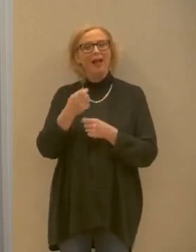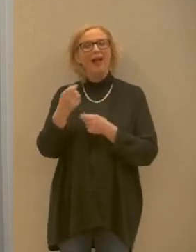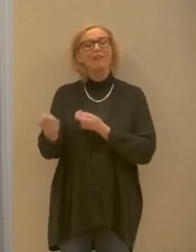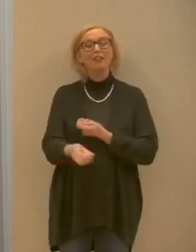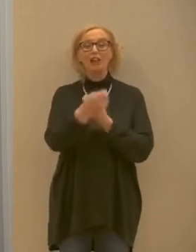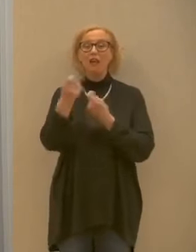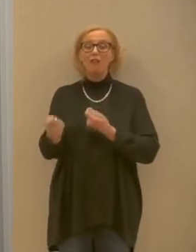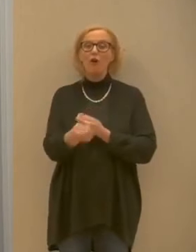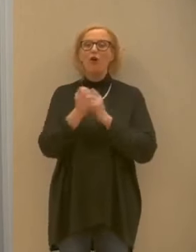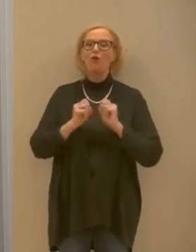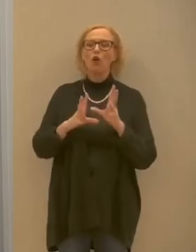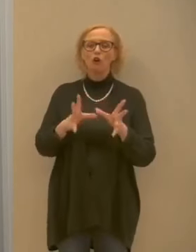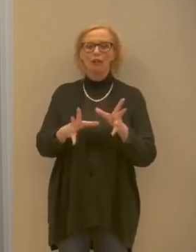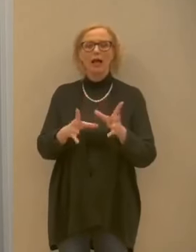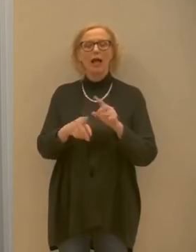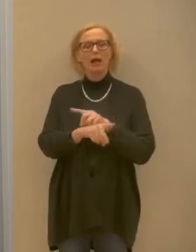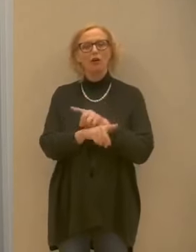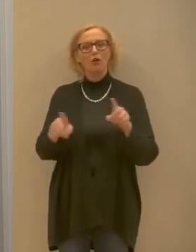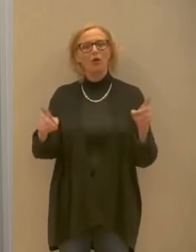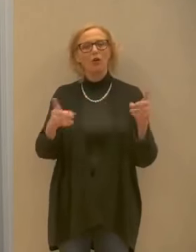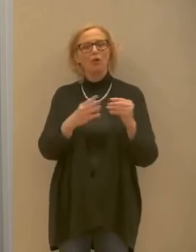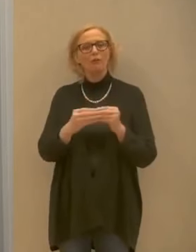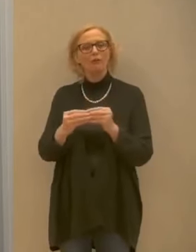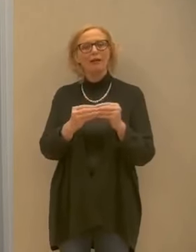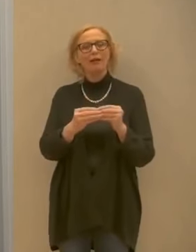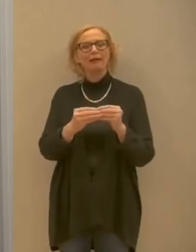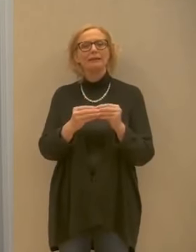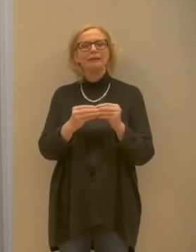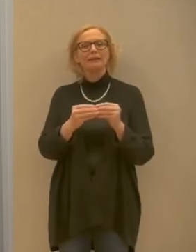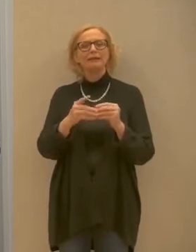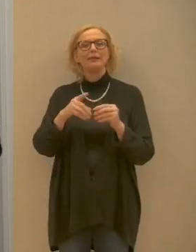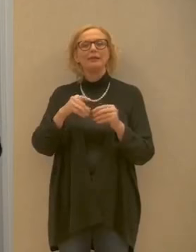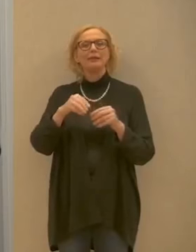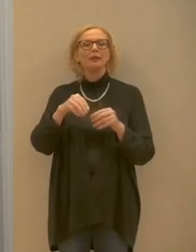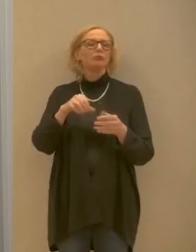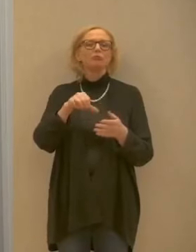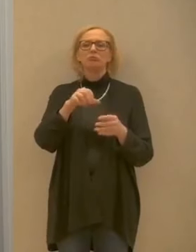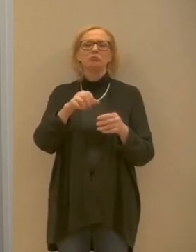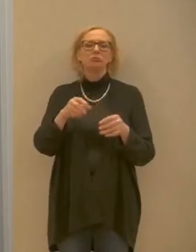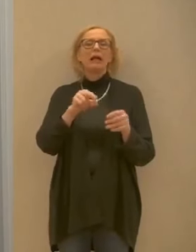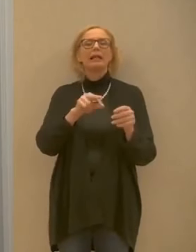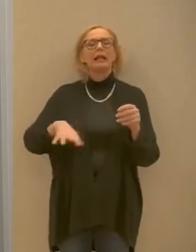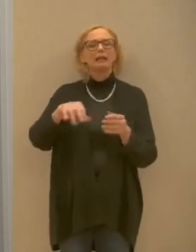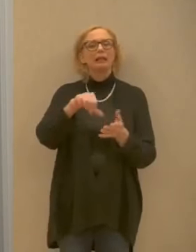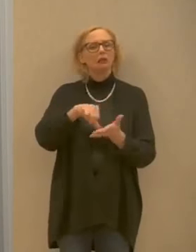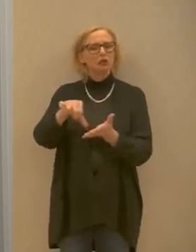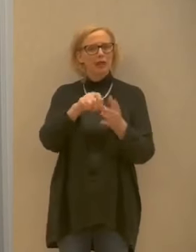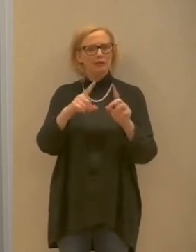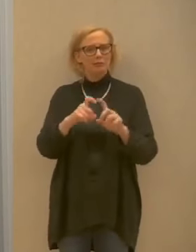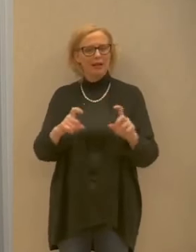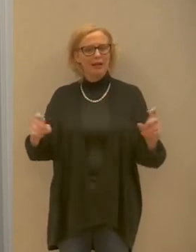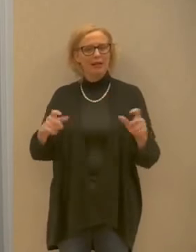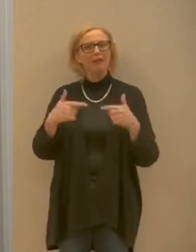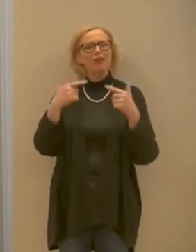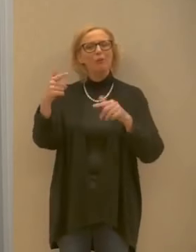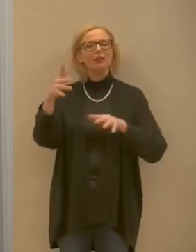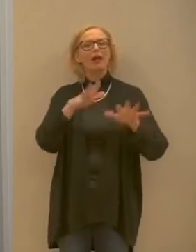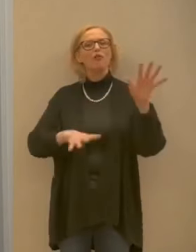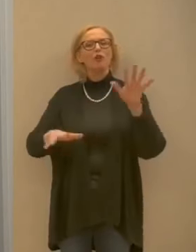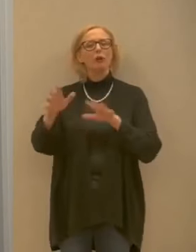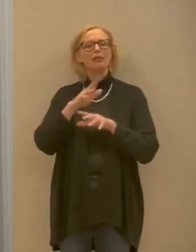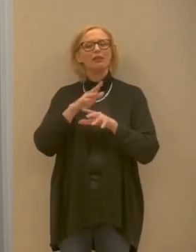corpo volontario stanno effettuando nei centri del Trentino per offrire queste informazioni alla